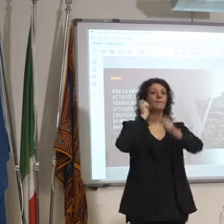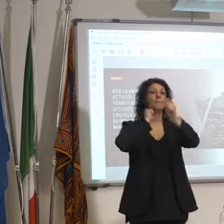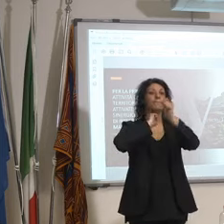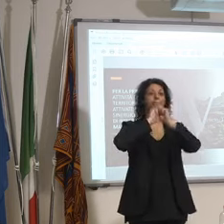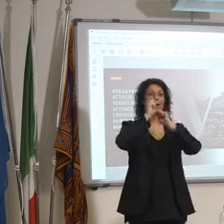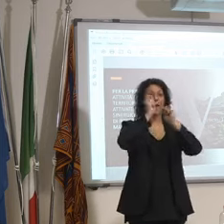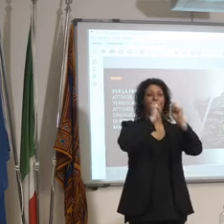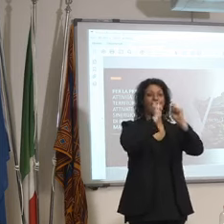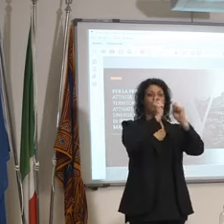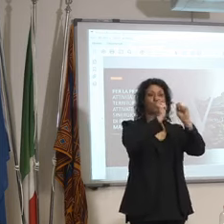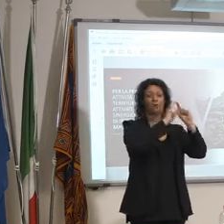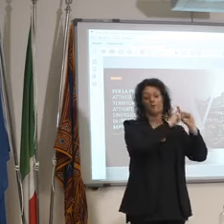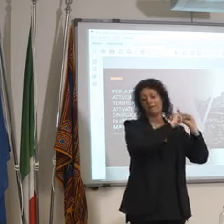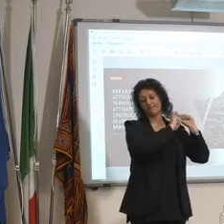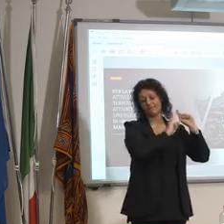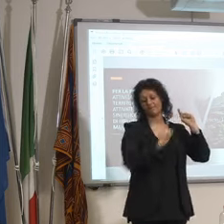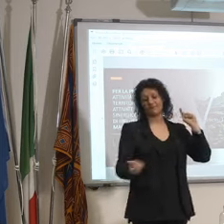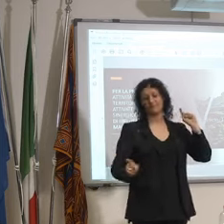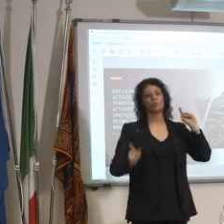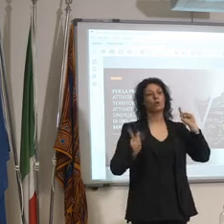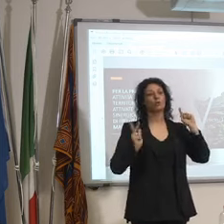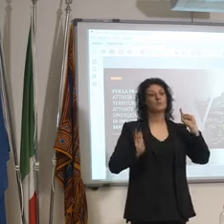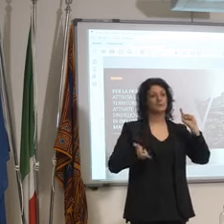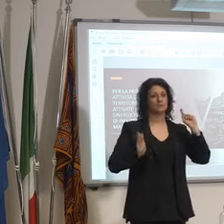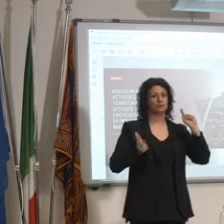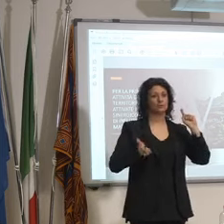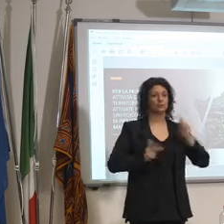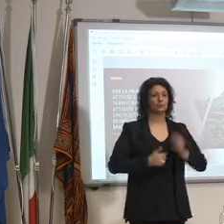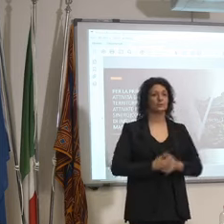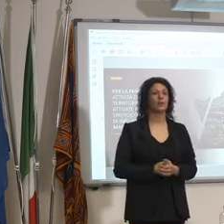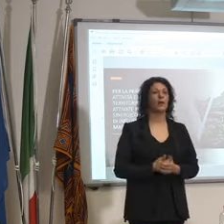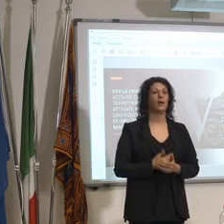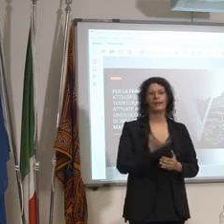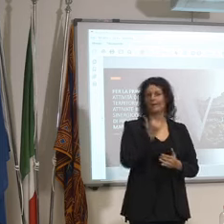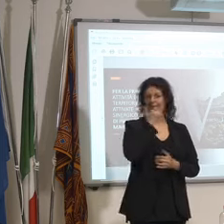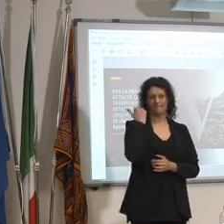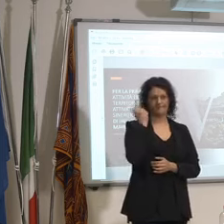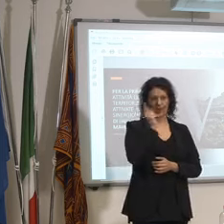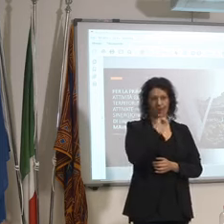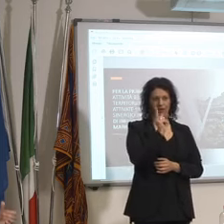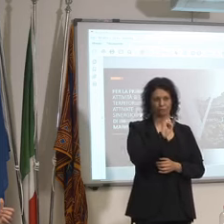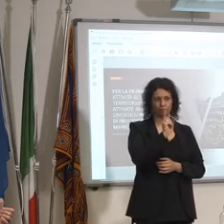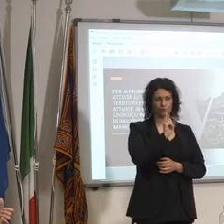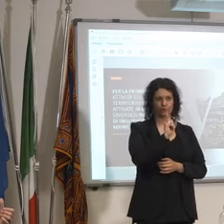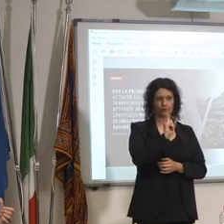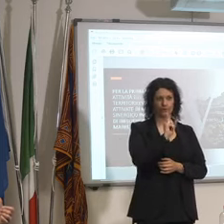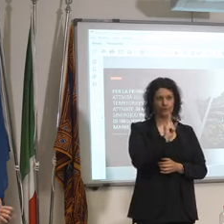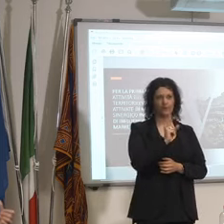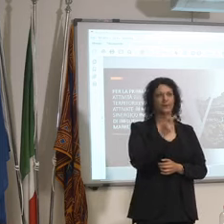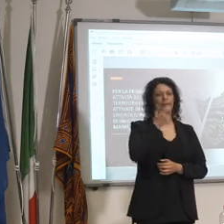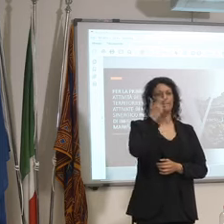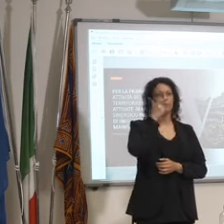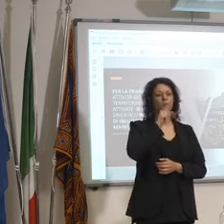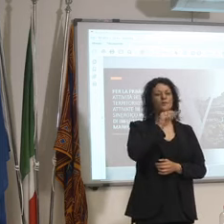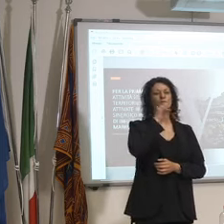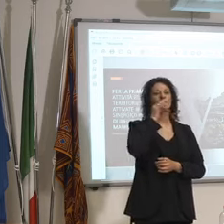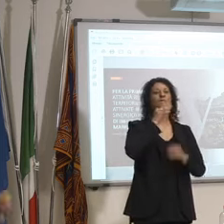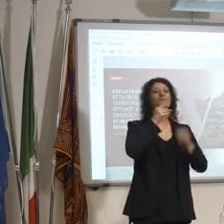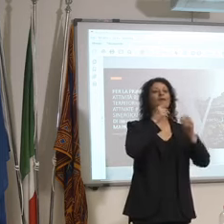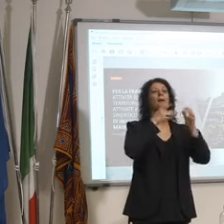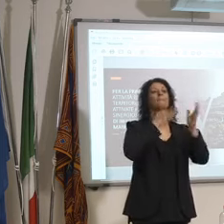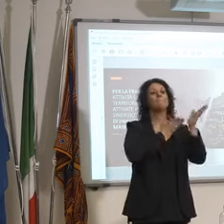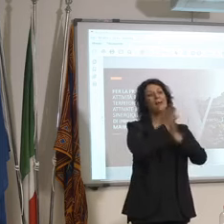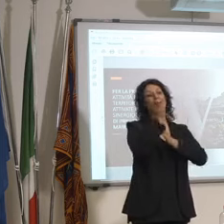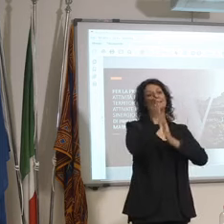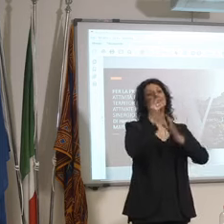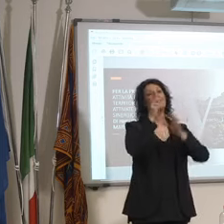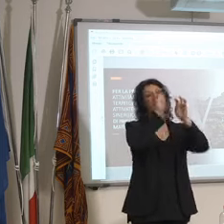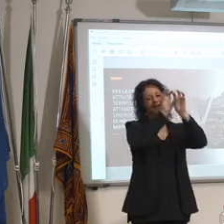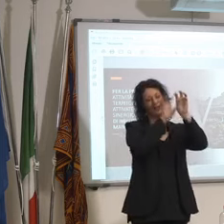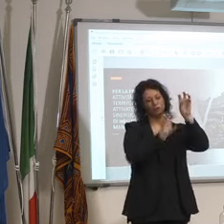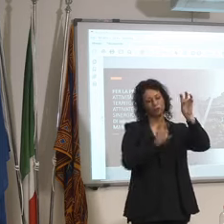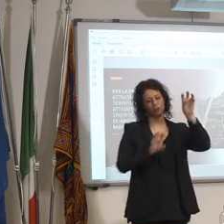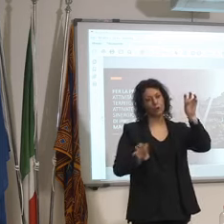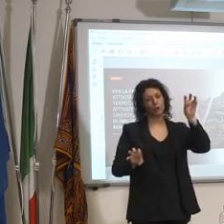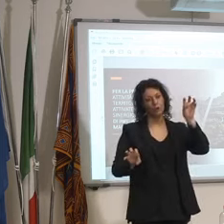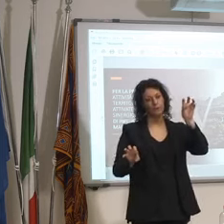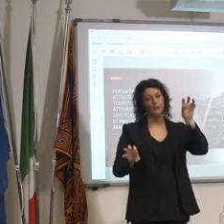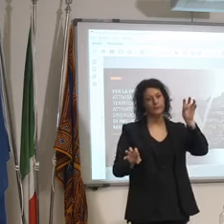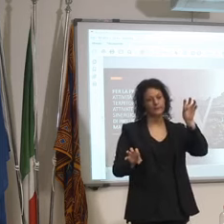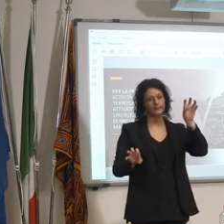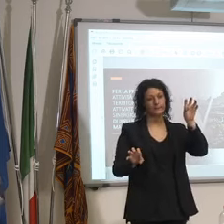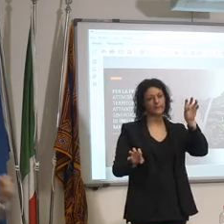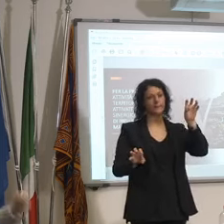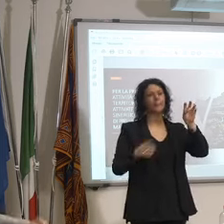volta ultimato non è semplice perché prevede anche mettere insieme tante regioni ci stiamo lavorando in conferenza delle